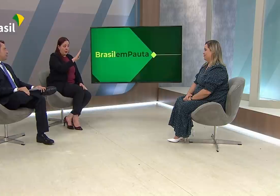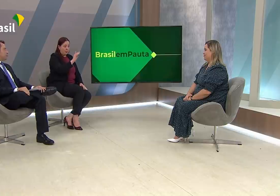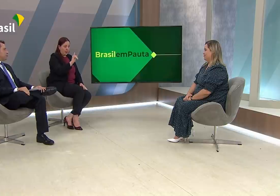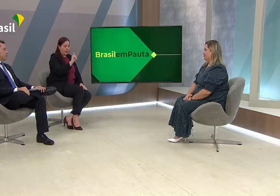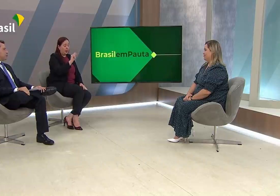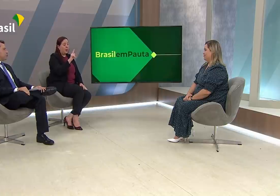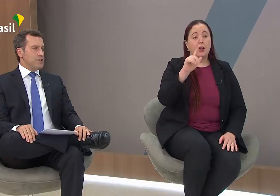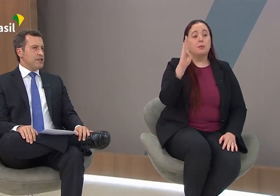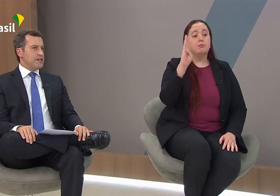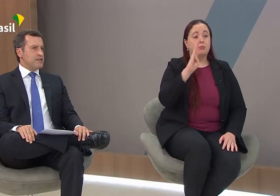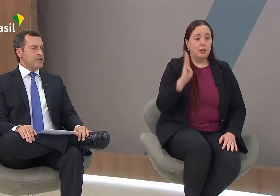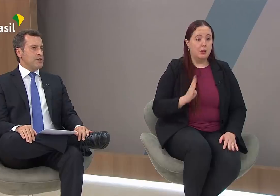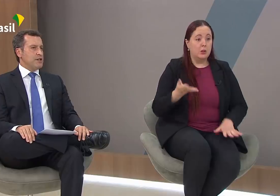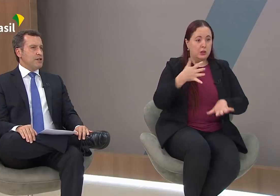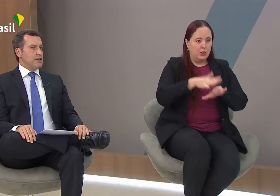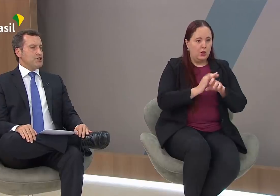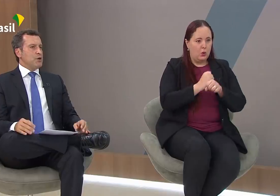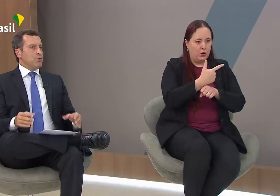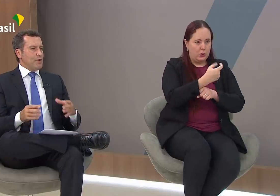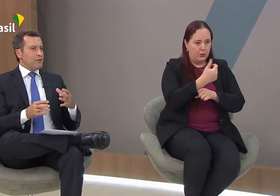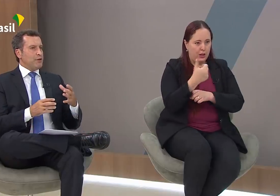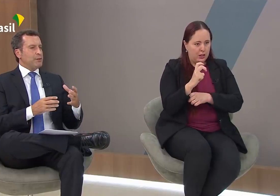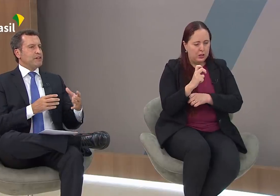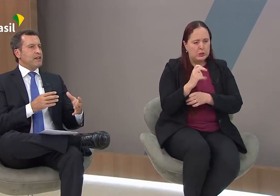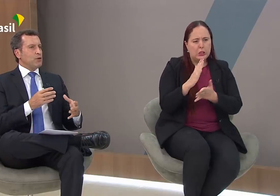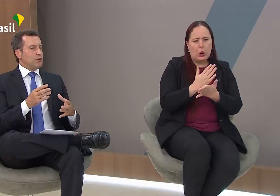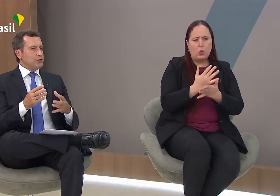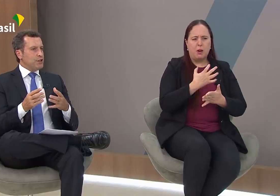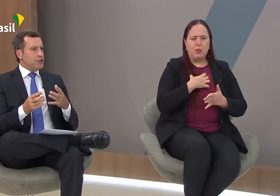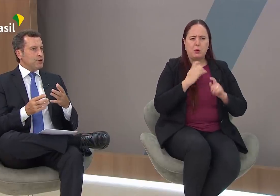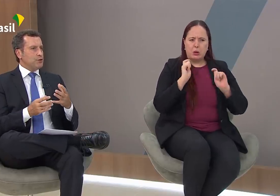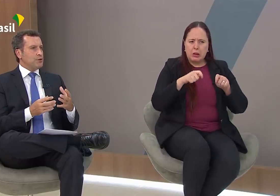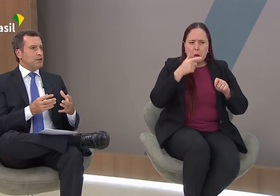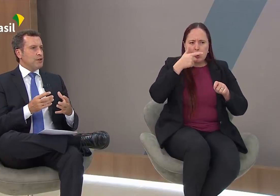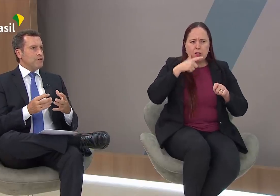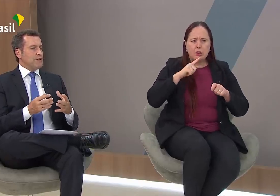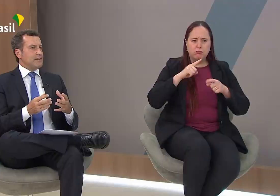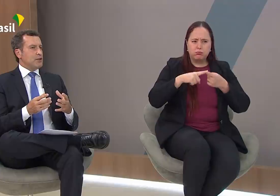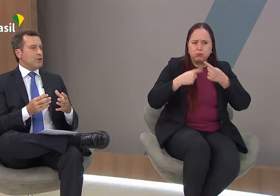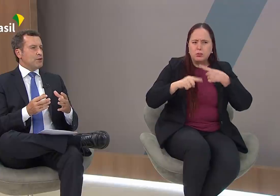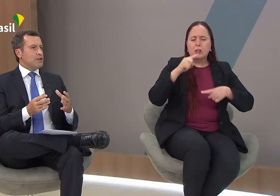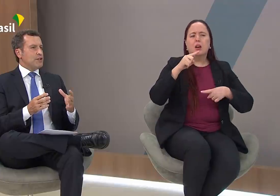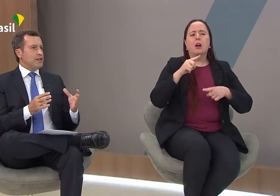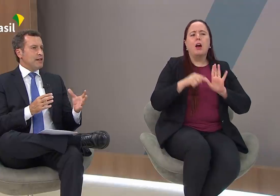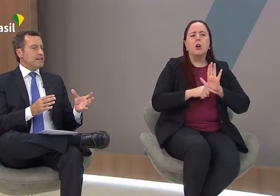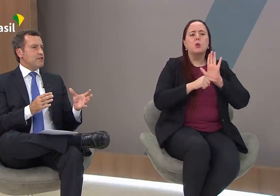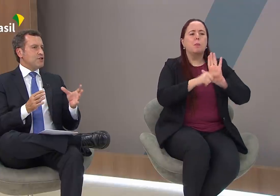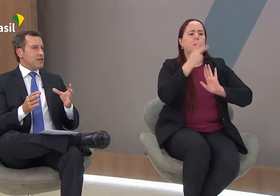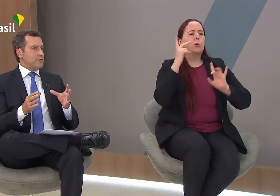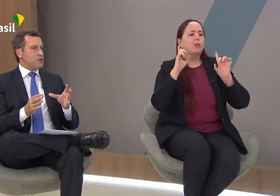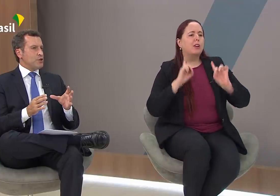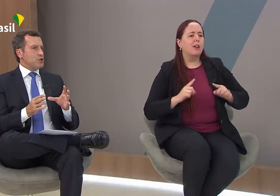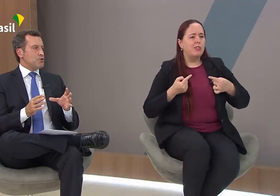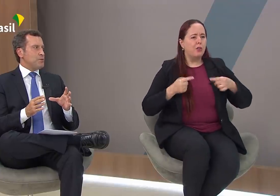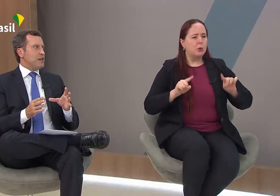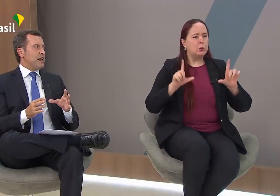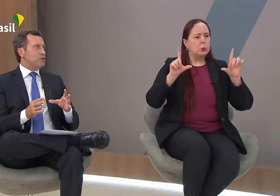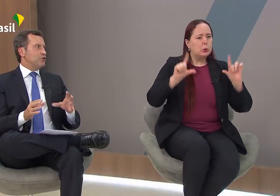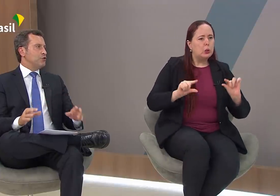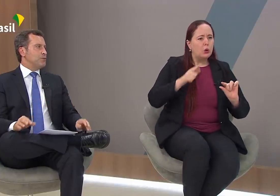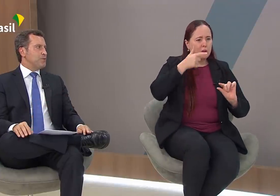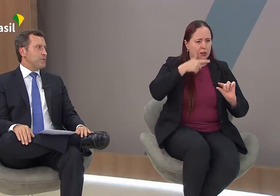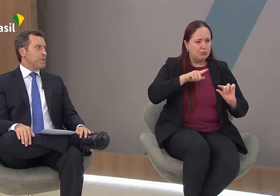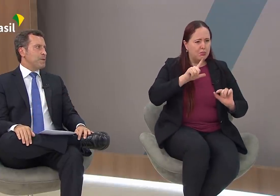de Inclusão de 2015, de alguma forma, está conseguindo fazer com que esses desafios sejam